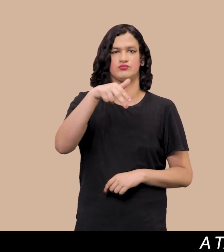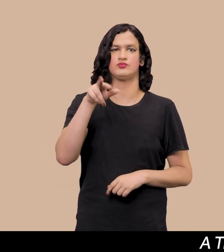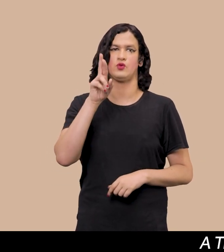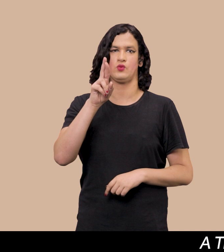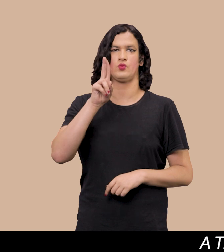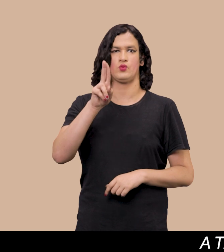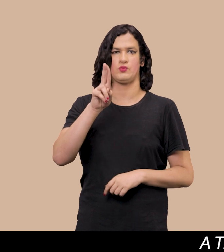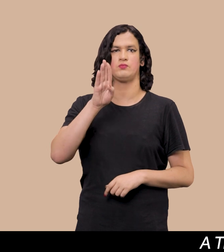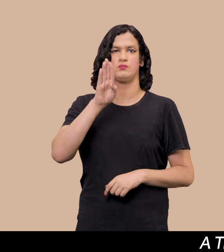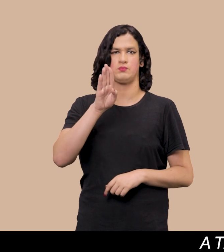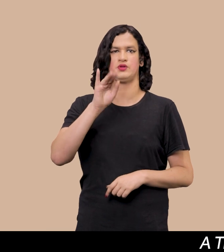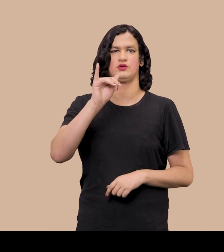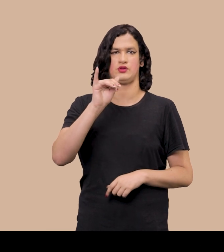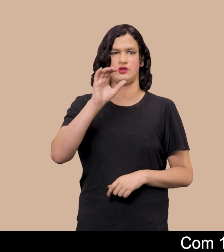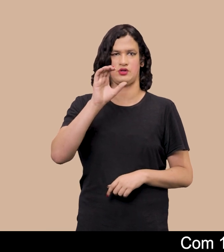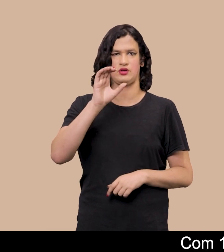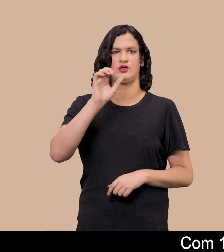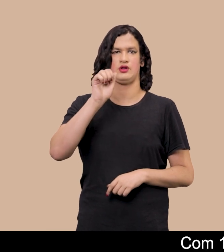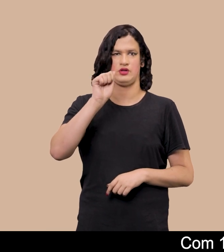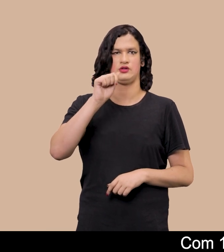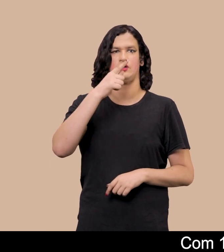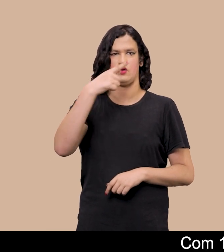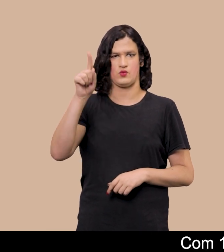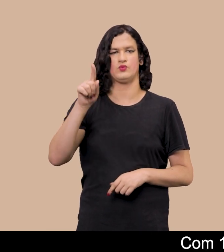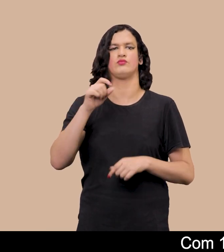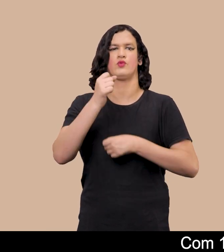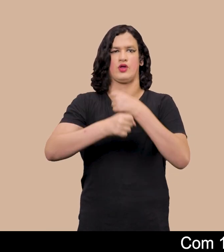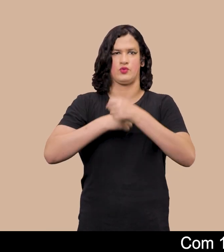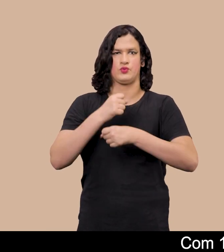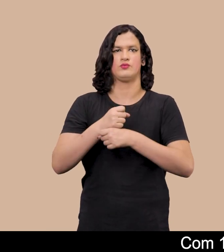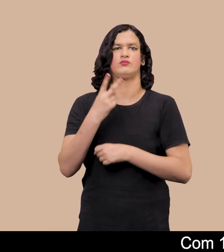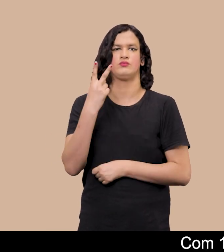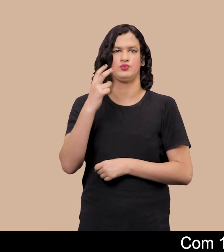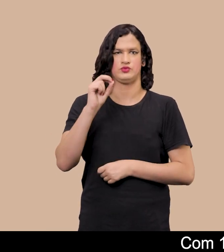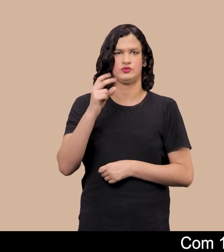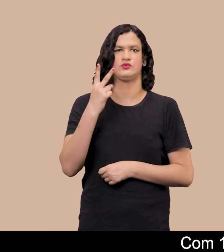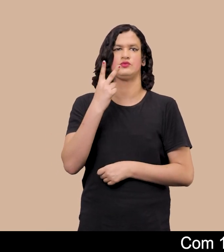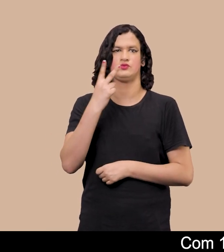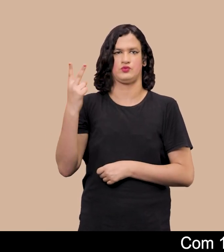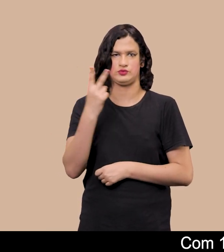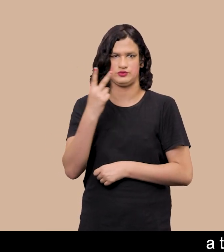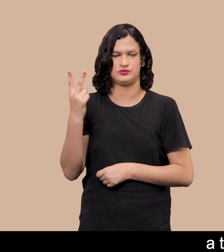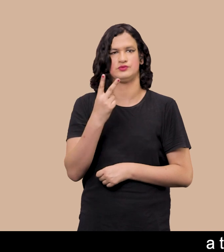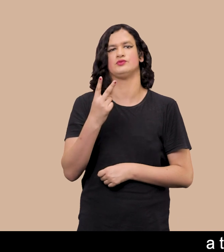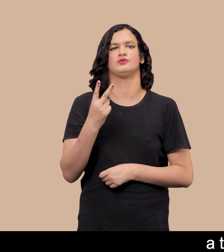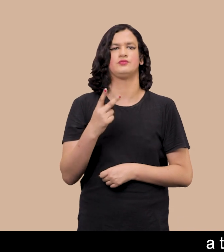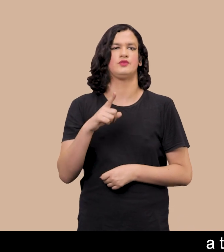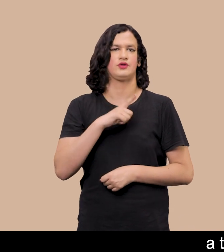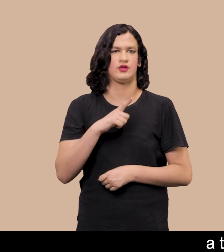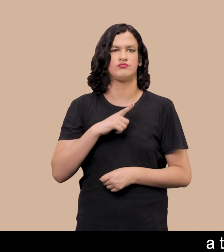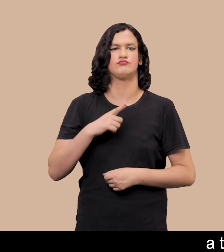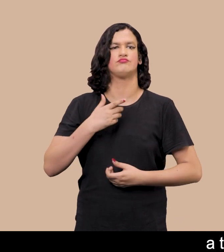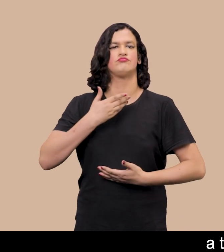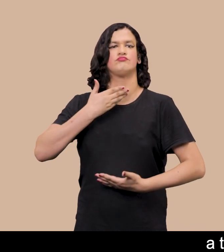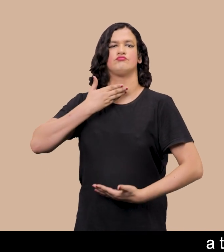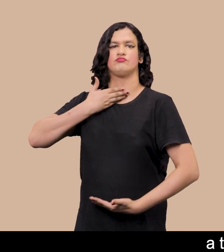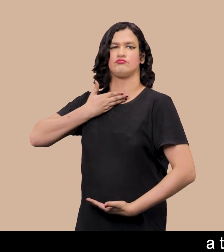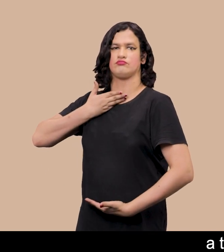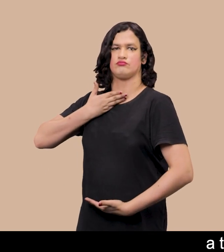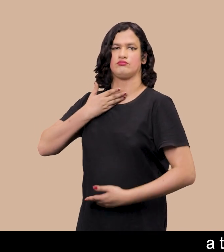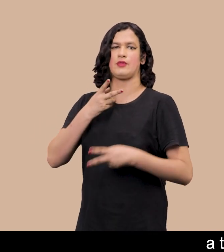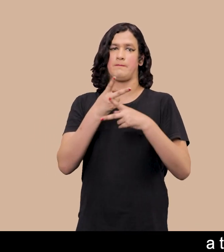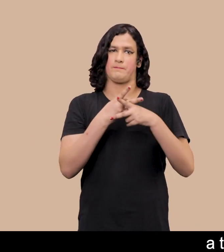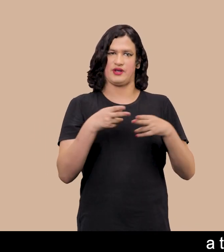Datada de 2022 Com 16 centímetros de altura Por 22 de largura A tela atrás Um torso nu